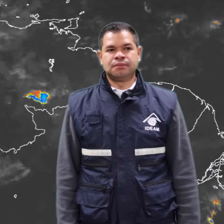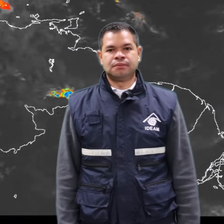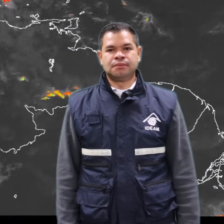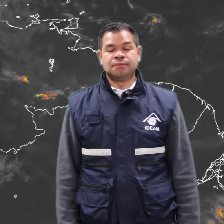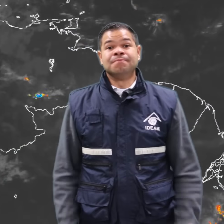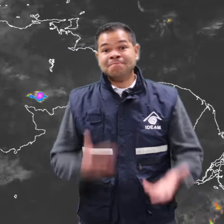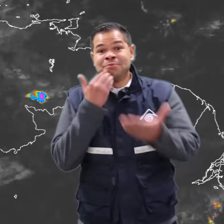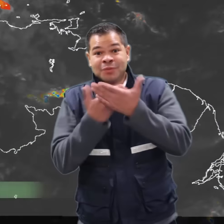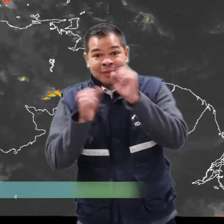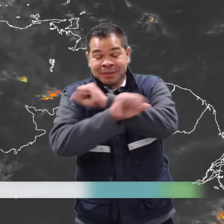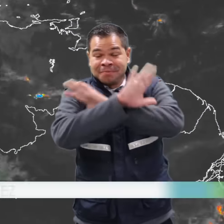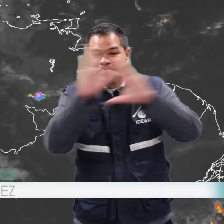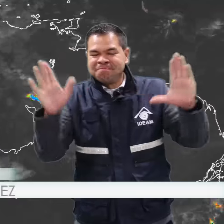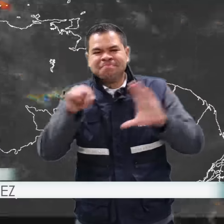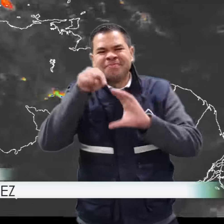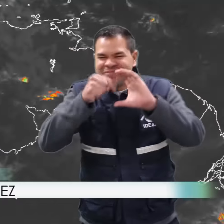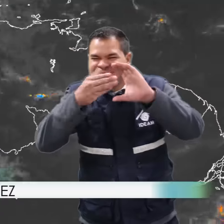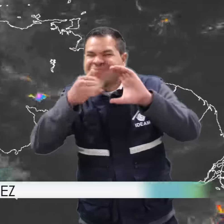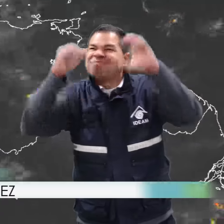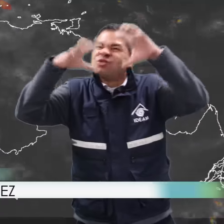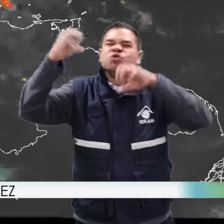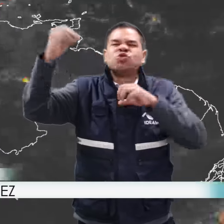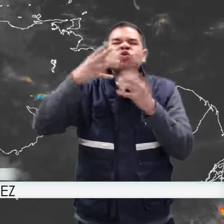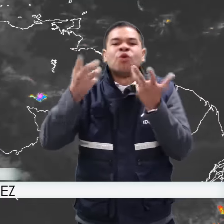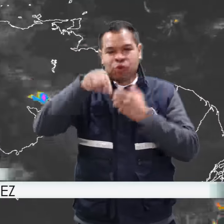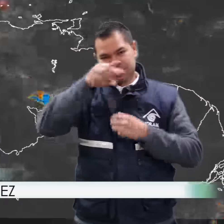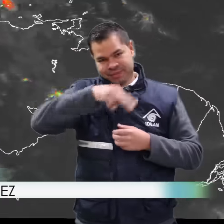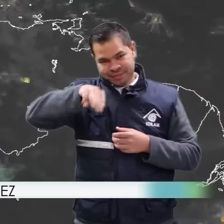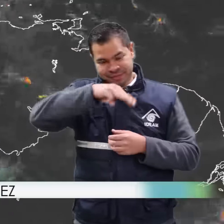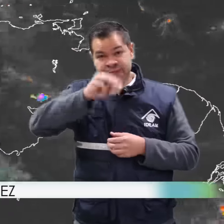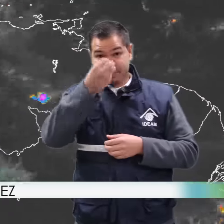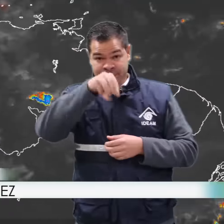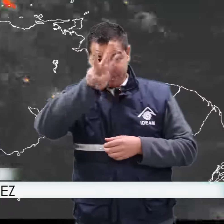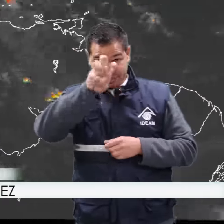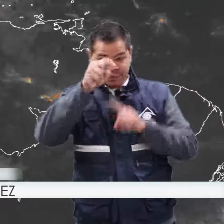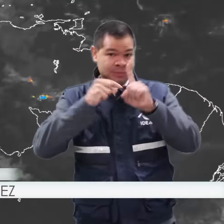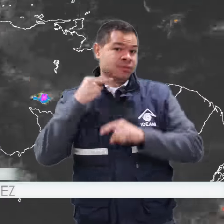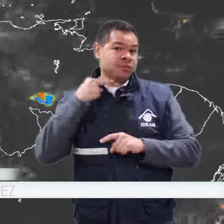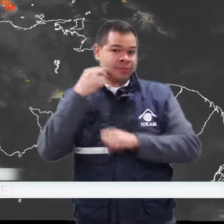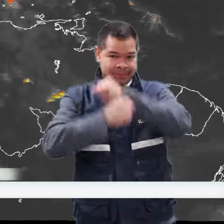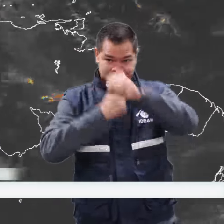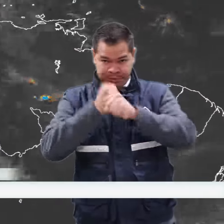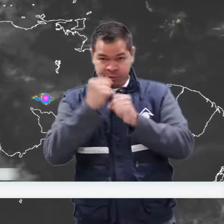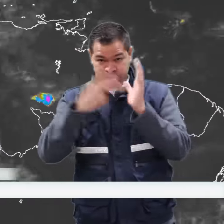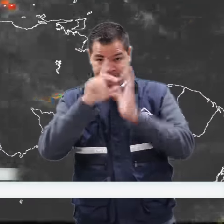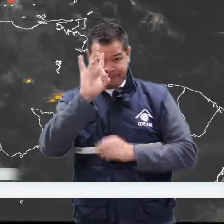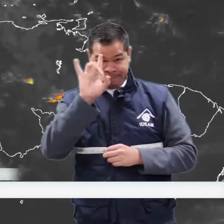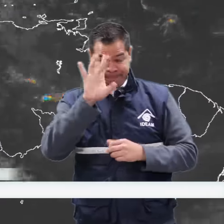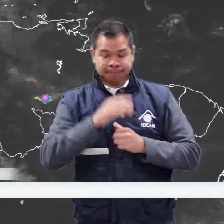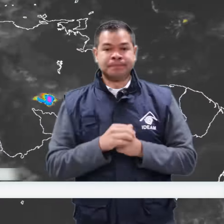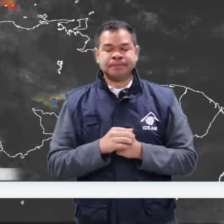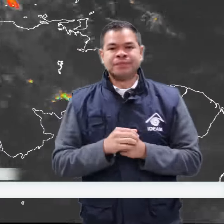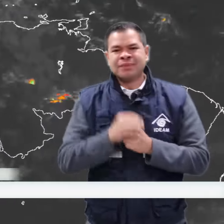Buenos días, bienvenidos al pronóstico del IA para el día de hoy miércoles 18 de noviembre de 2015. En